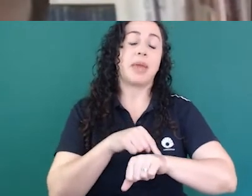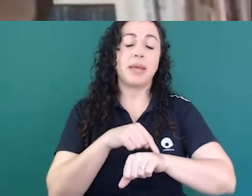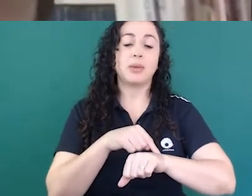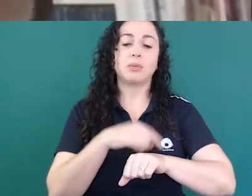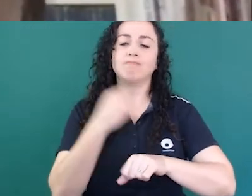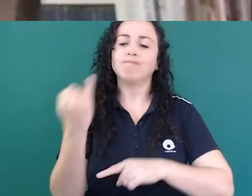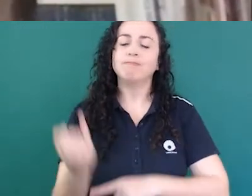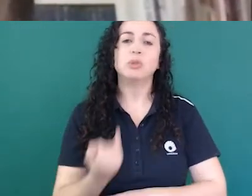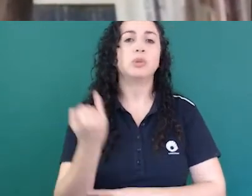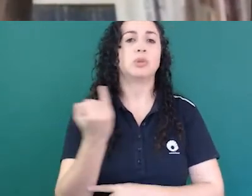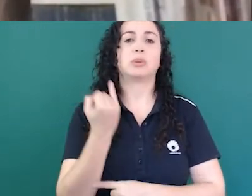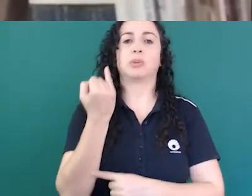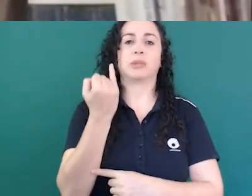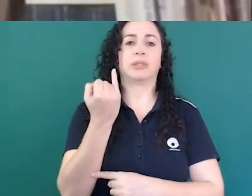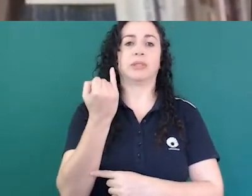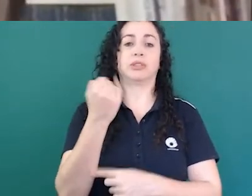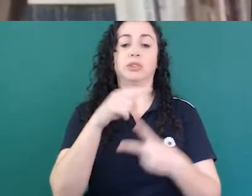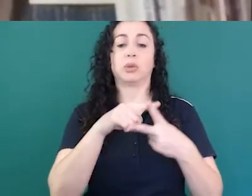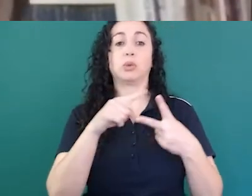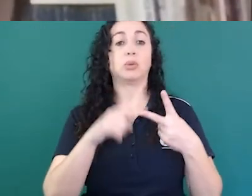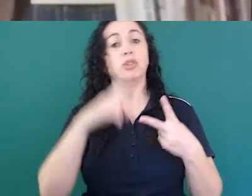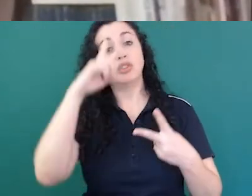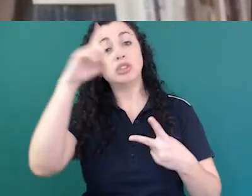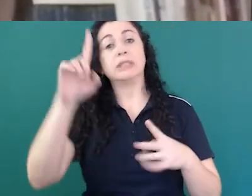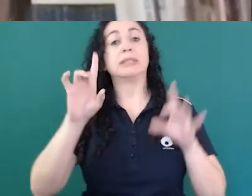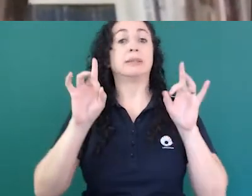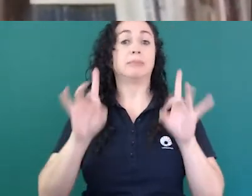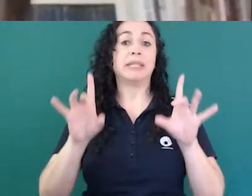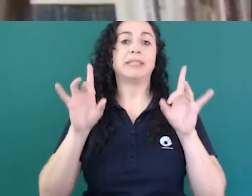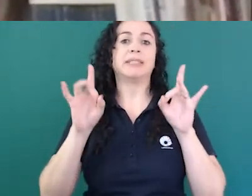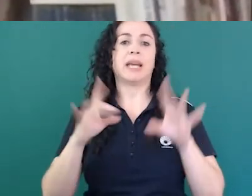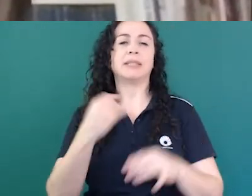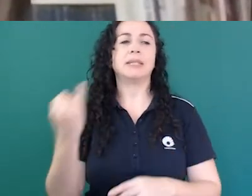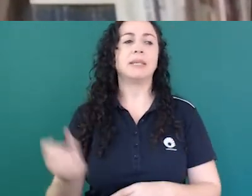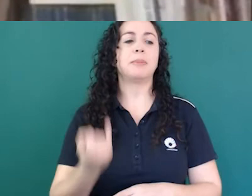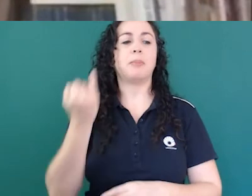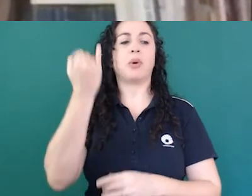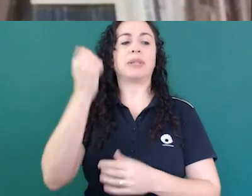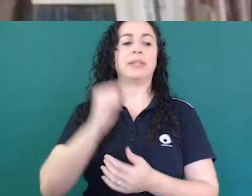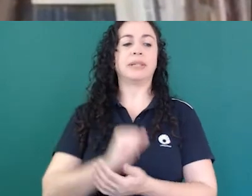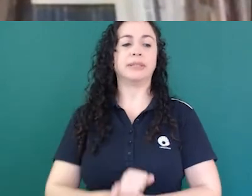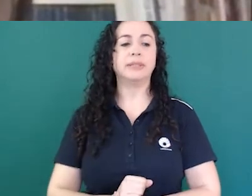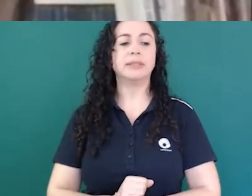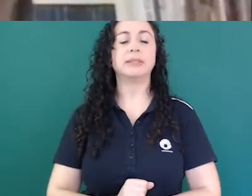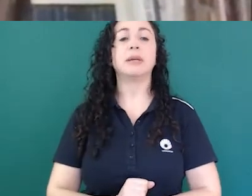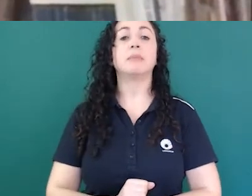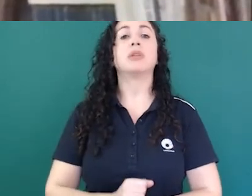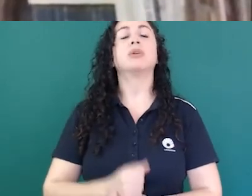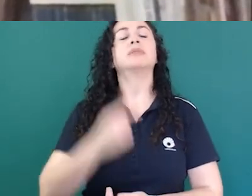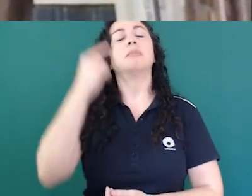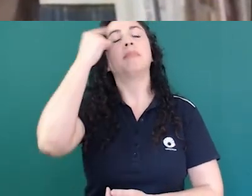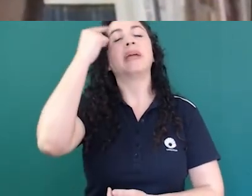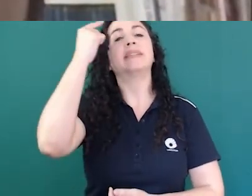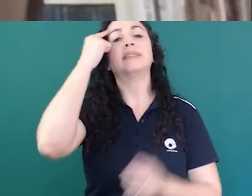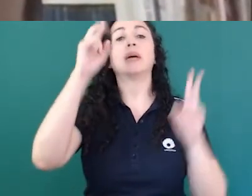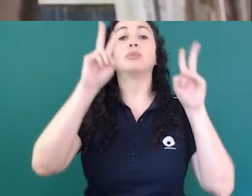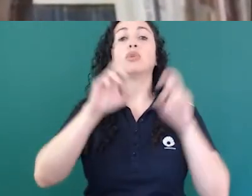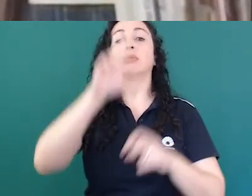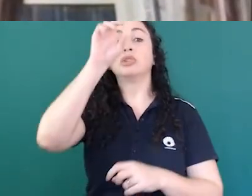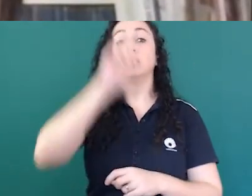importantes para discutirmos e pensarmos sobre direitos humanos e a nossa relação